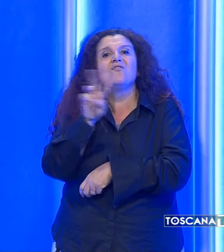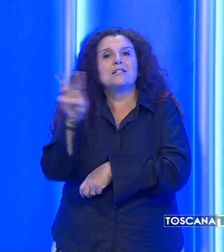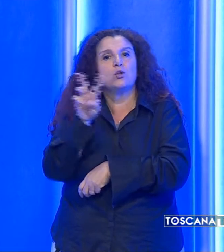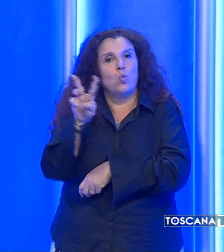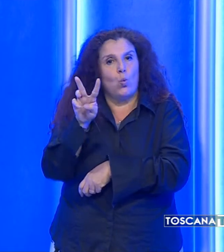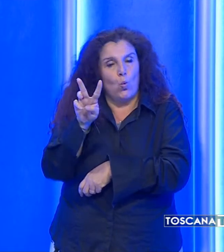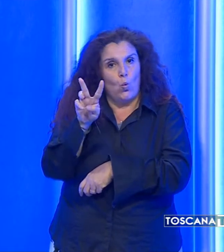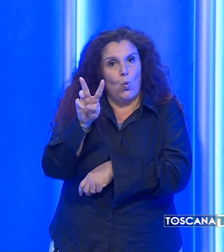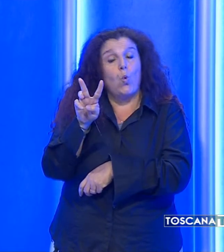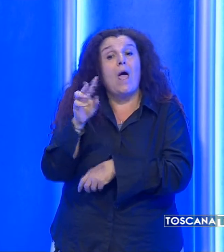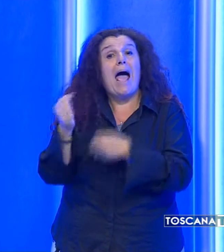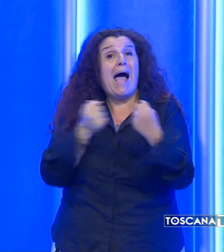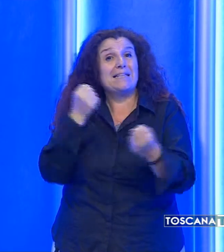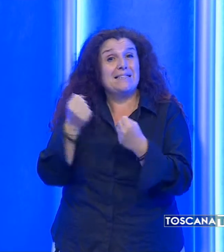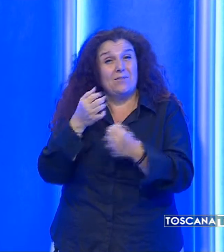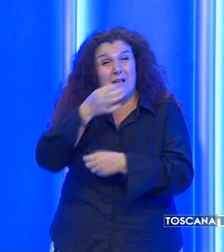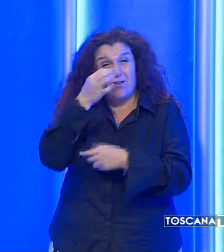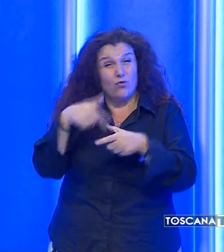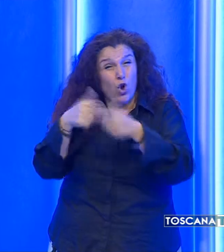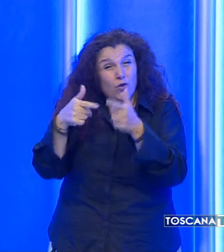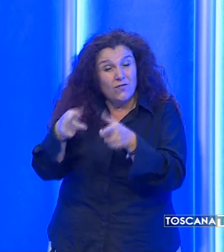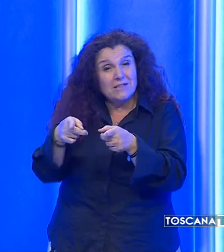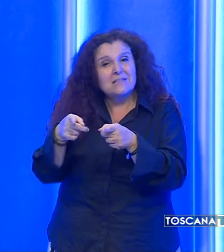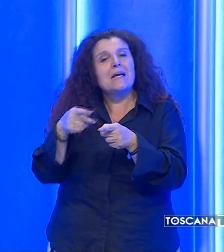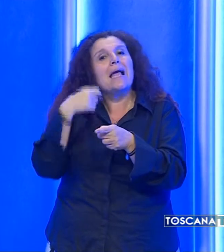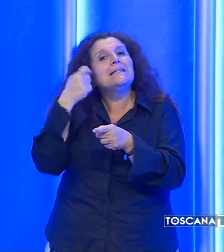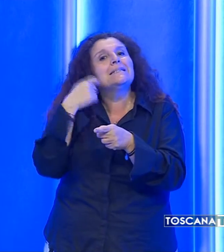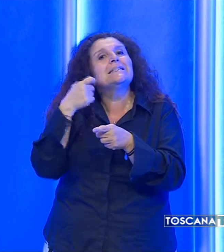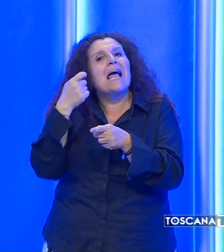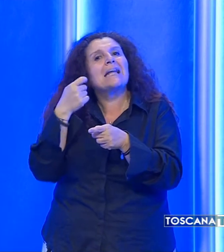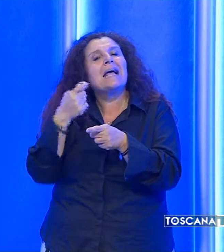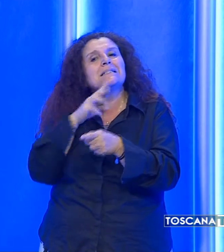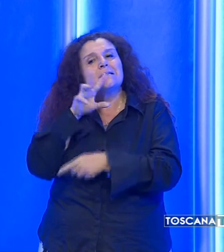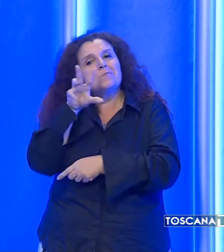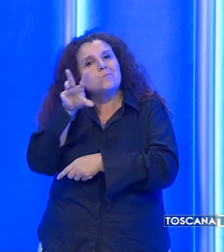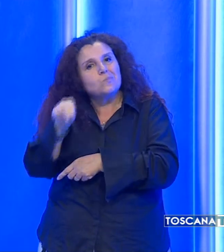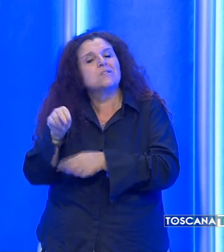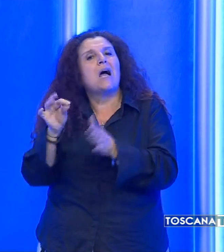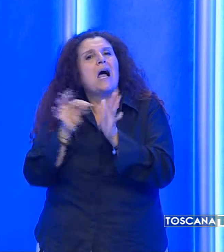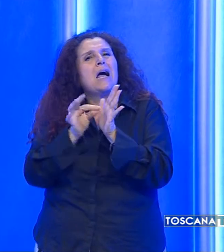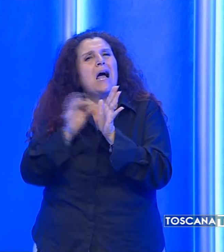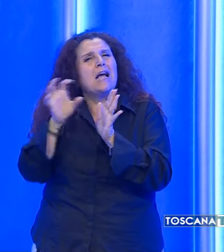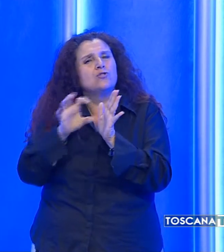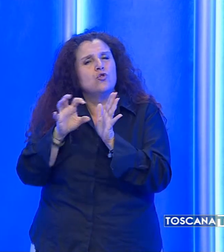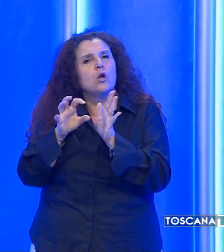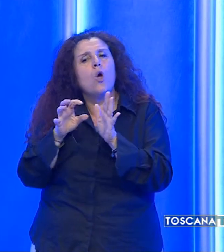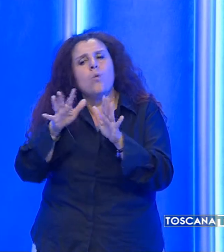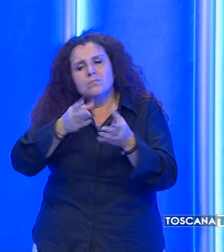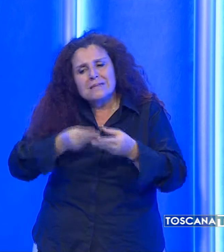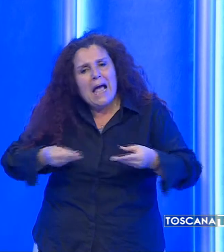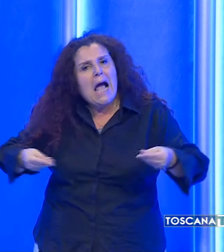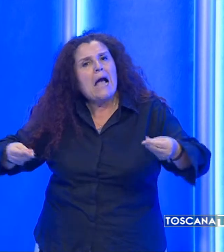L'attività florovivaistica interessa, spiega una nota della Regione, una parte molto estesa del